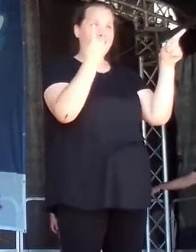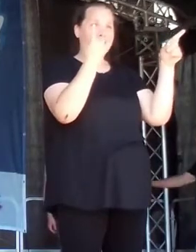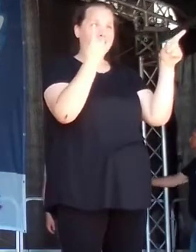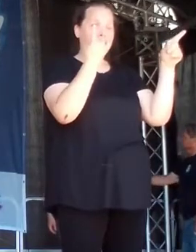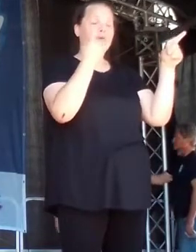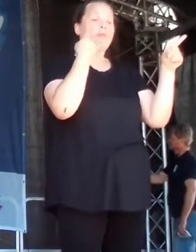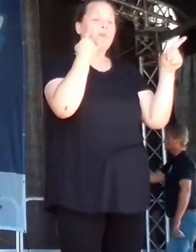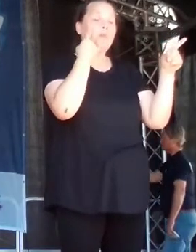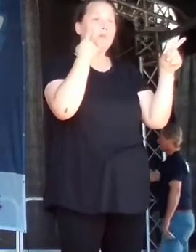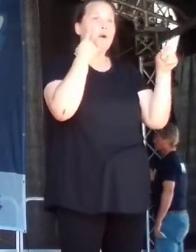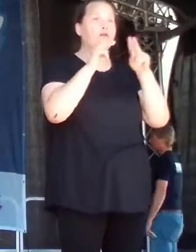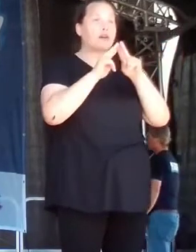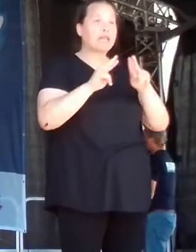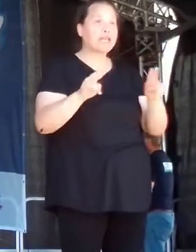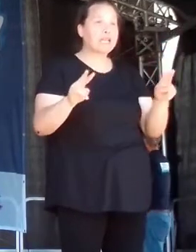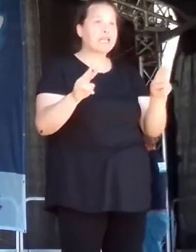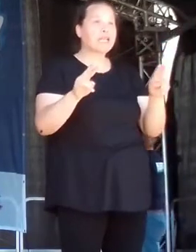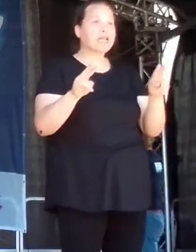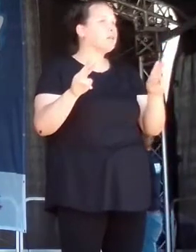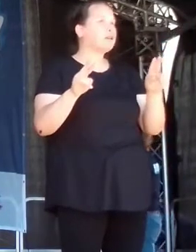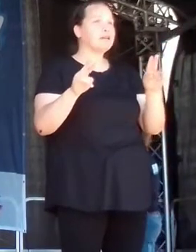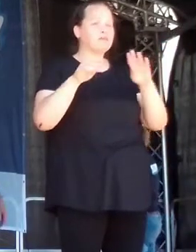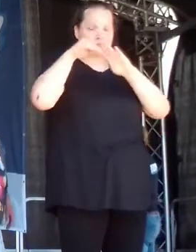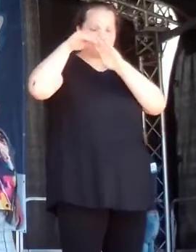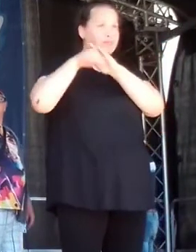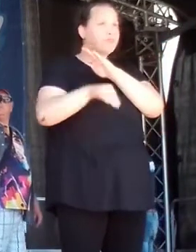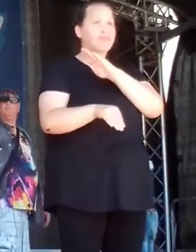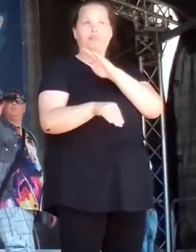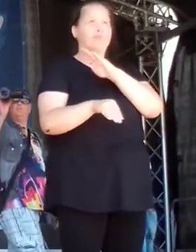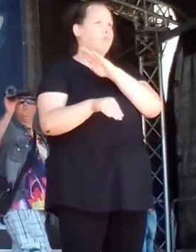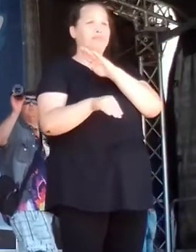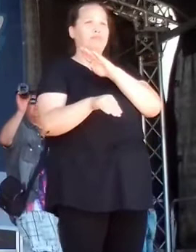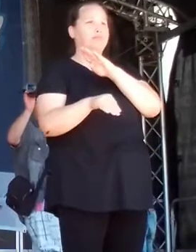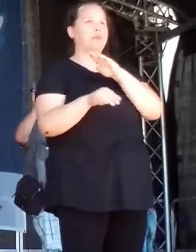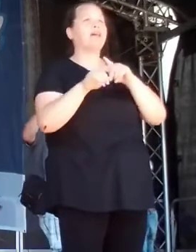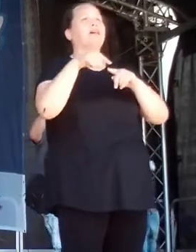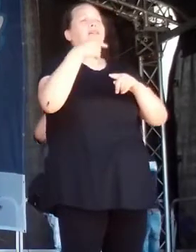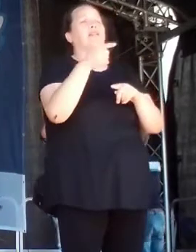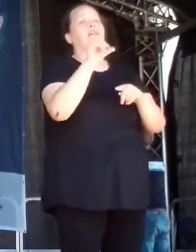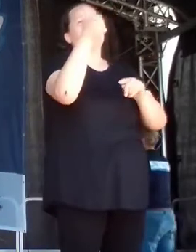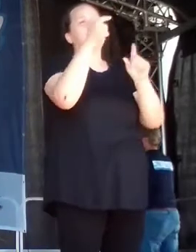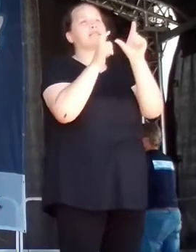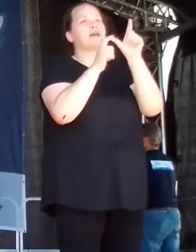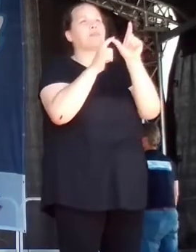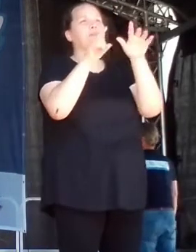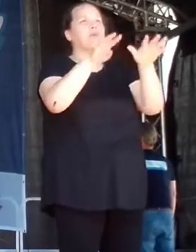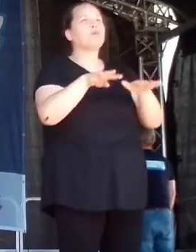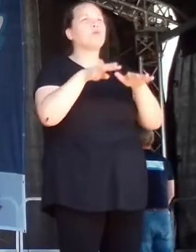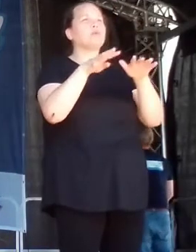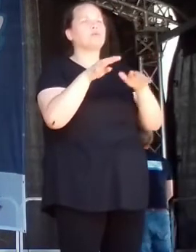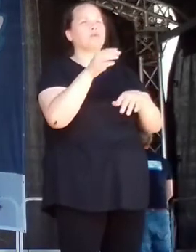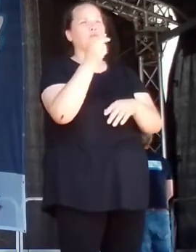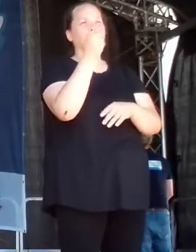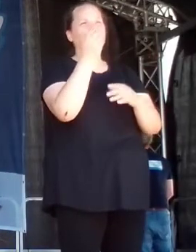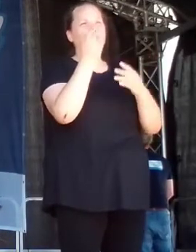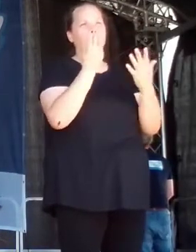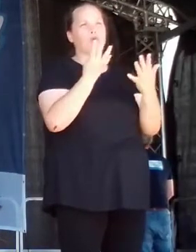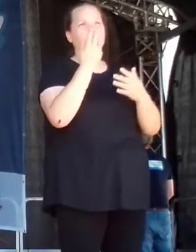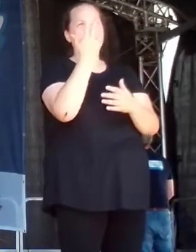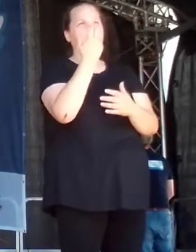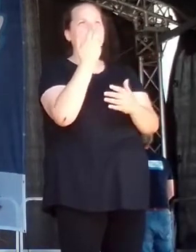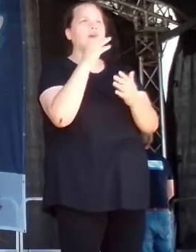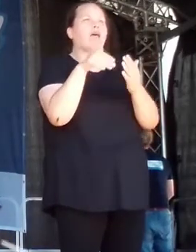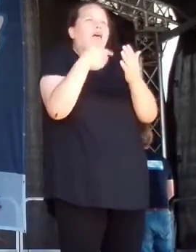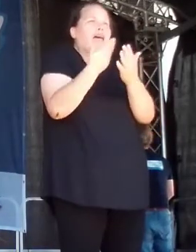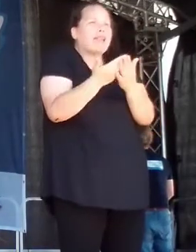Arbeitslosigkeit von 14% oder mehr. Und als dann der 1. September 1939 war, da ist endlich